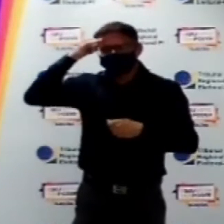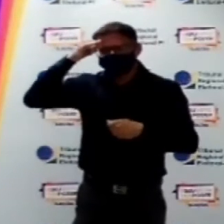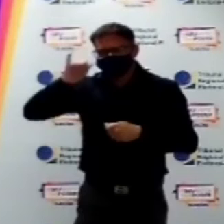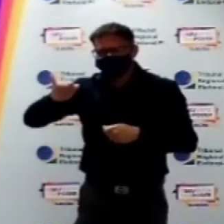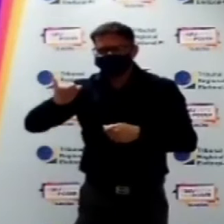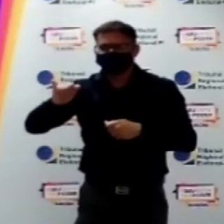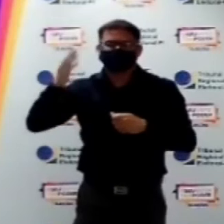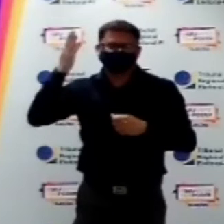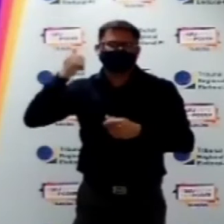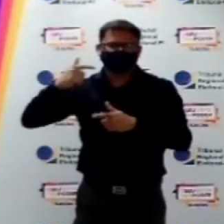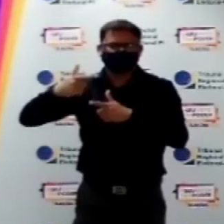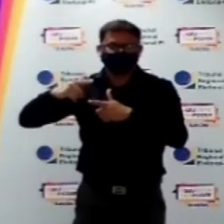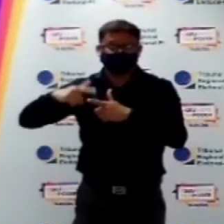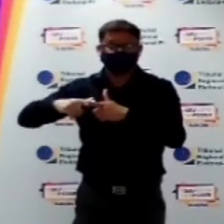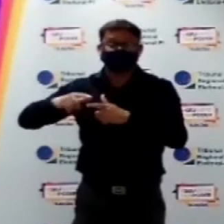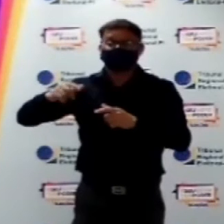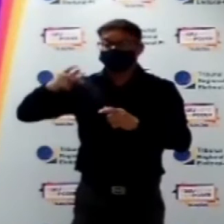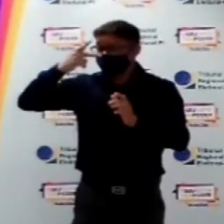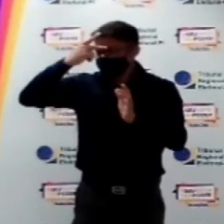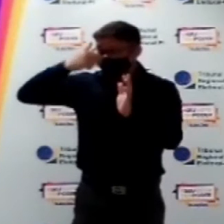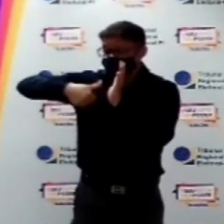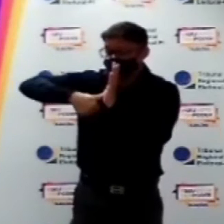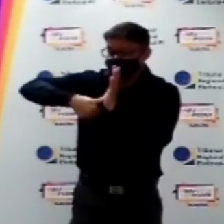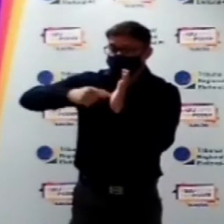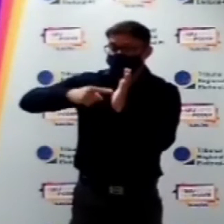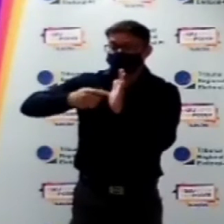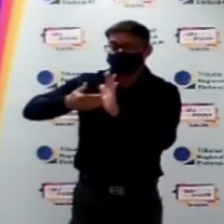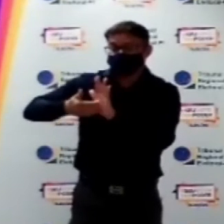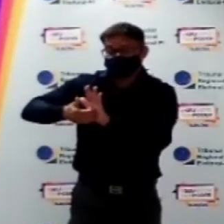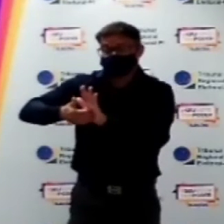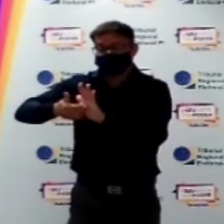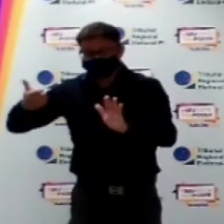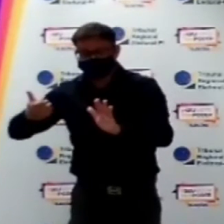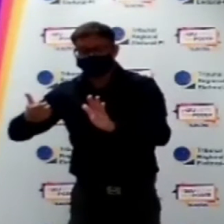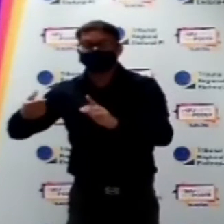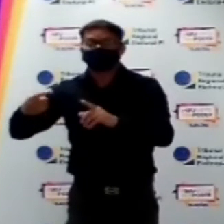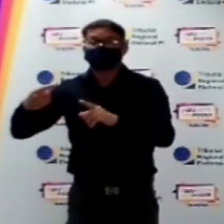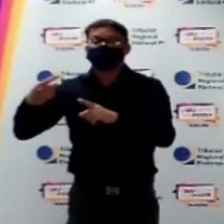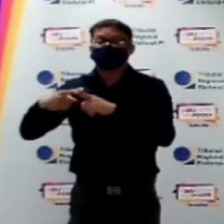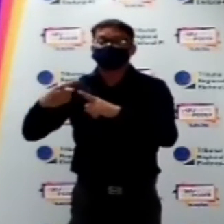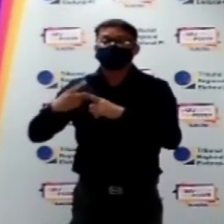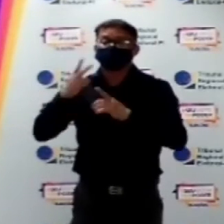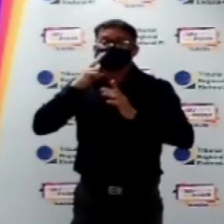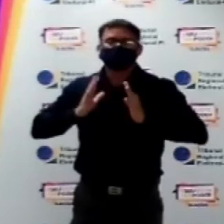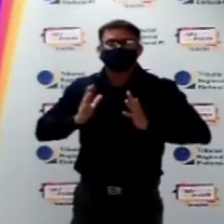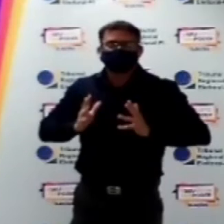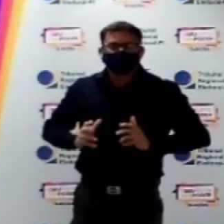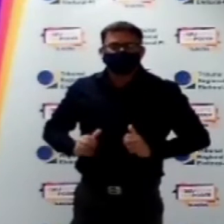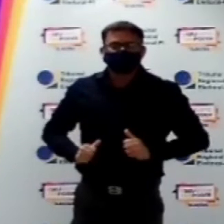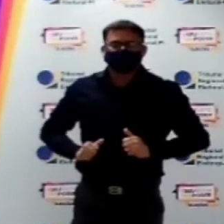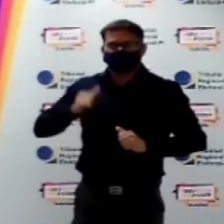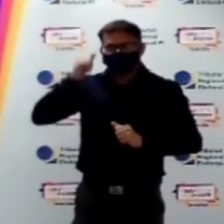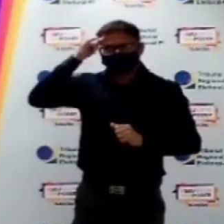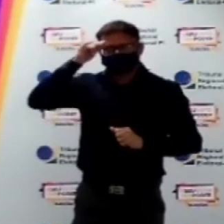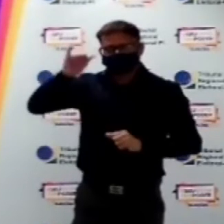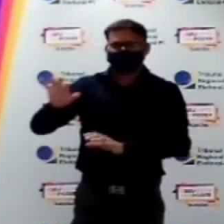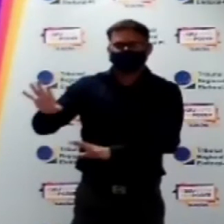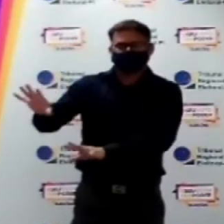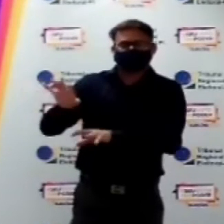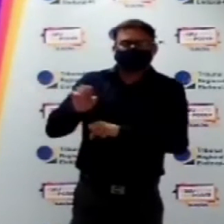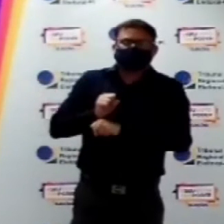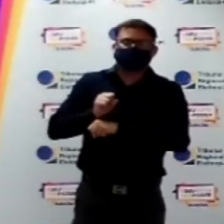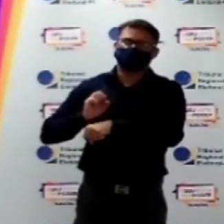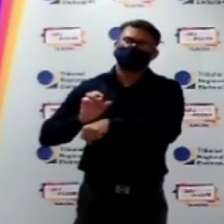retirada, essa identificação pela digital, ela não foi permitida por questões de ampliar o risco de uma